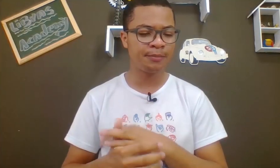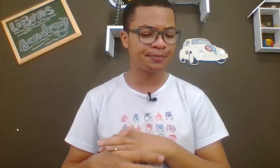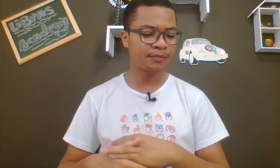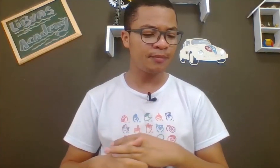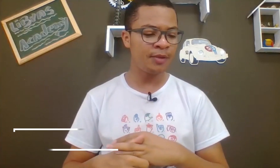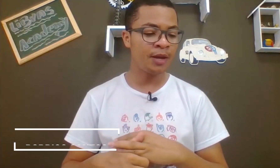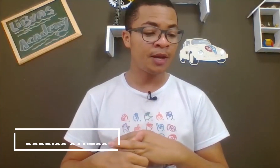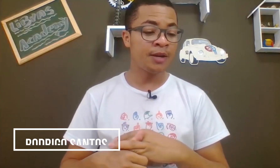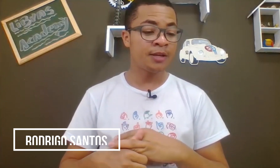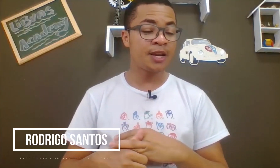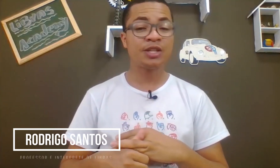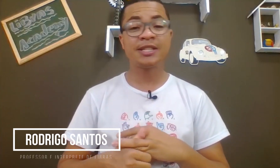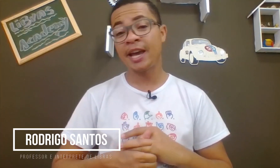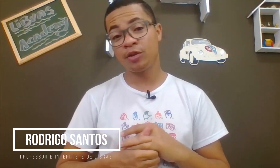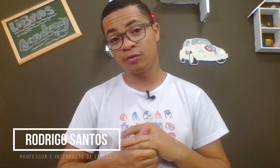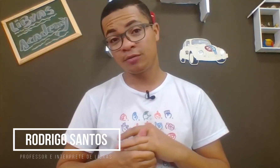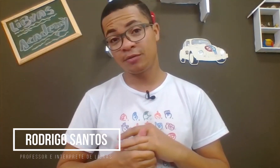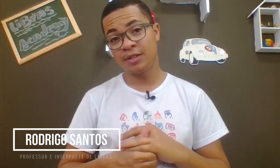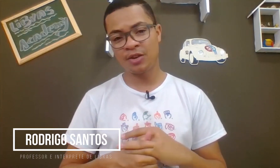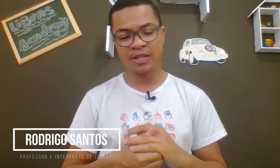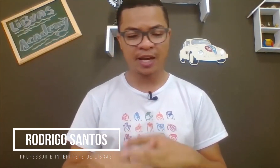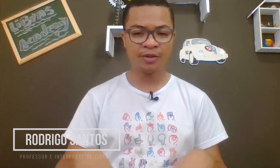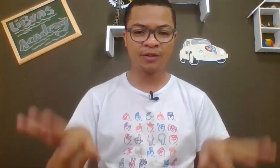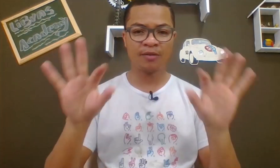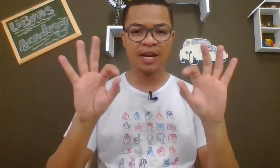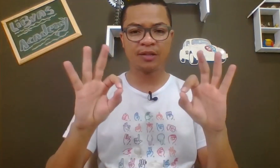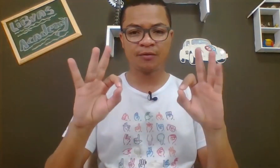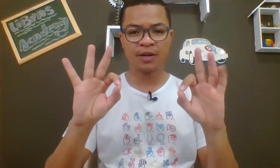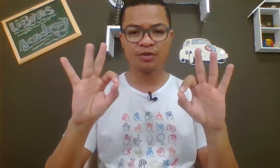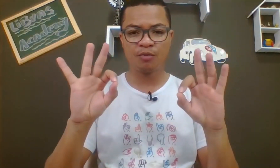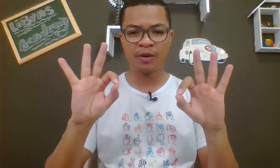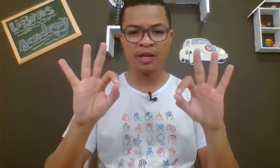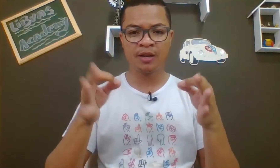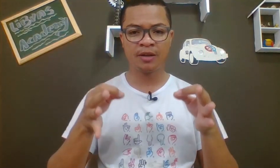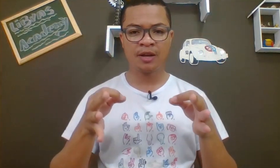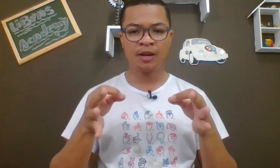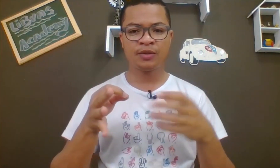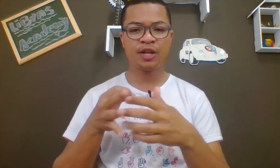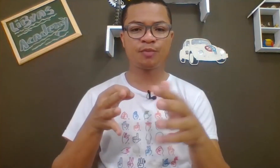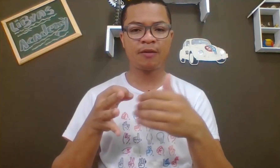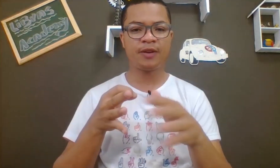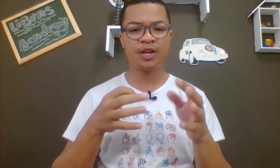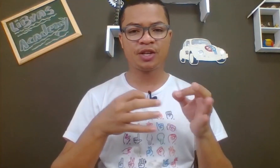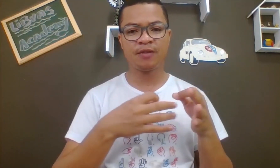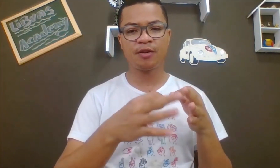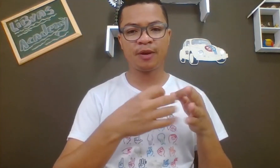Bom, sinal de certo, sinal de certo, então você vai usar essa configuração de mão aqui, os dedos pra frente, tá vendo? Pra